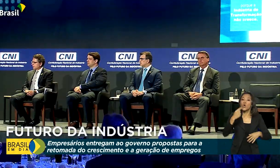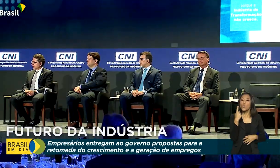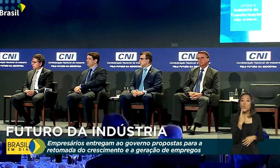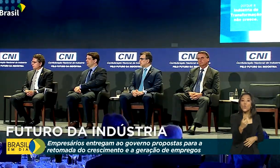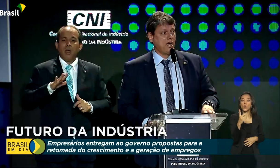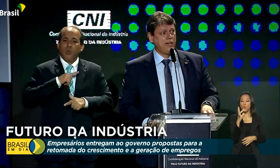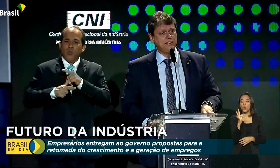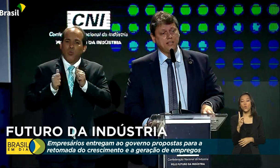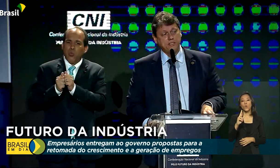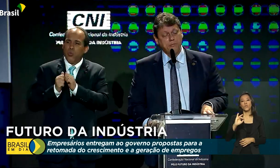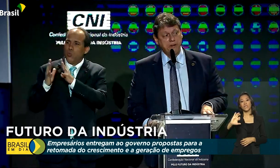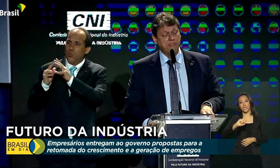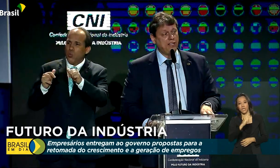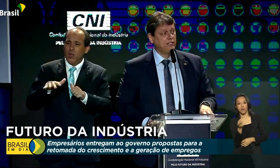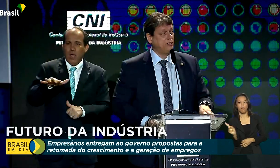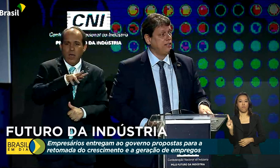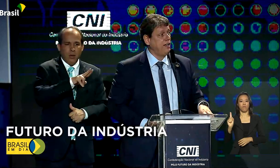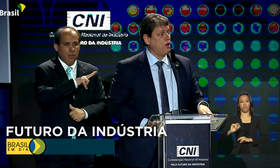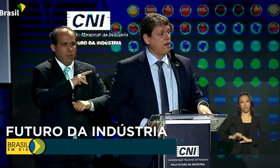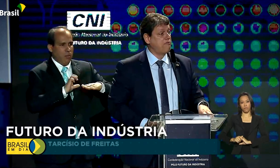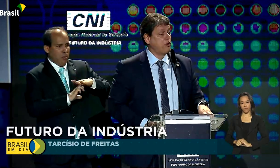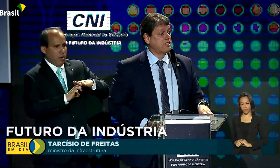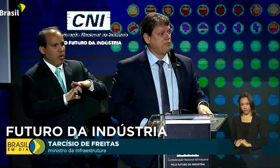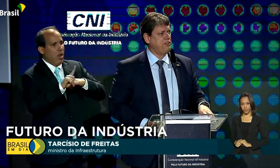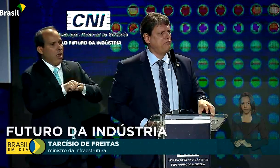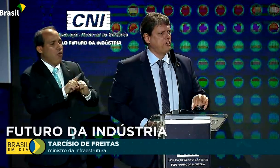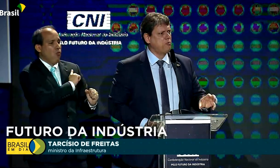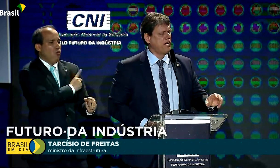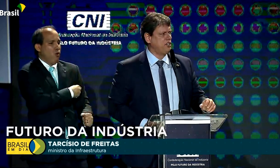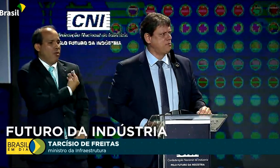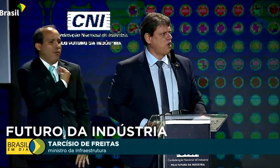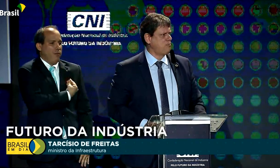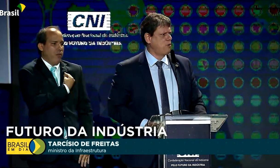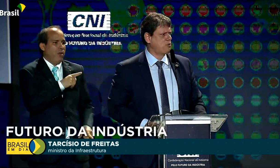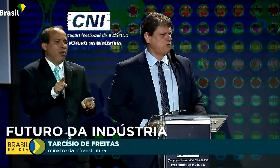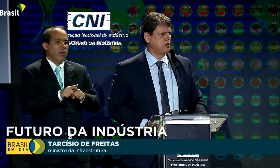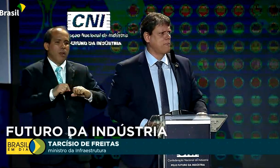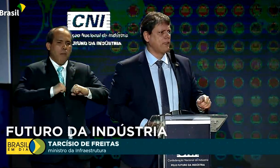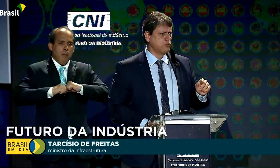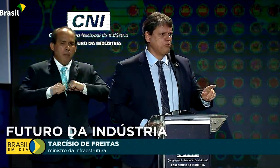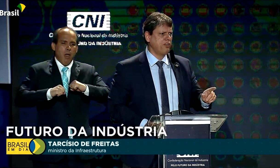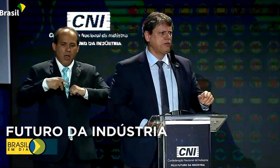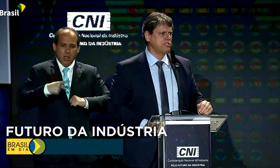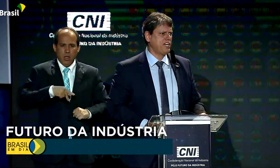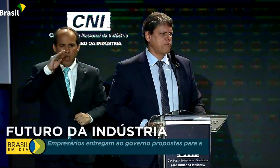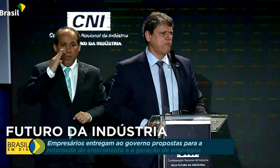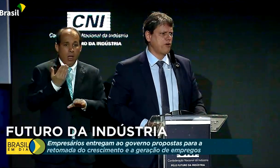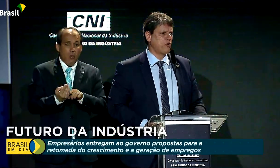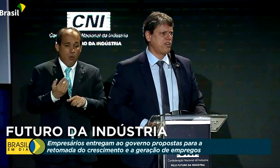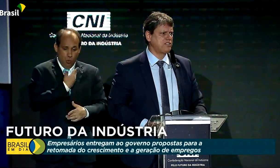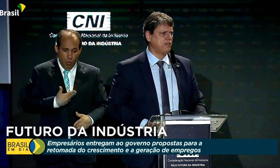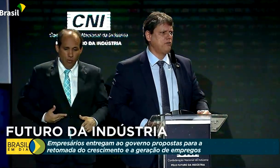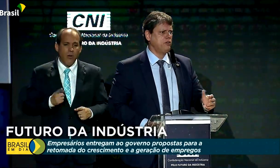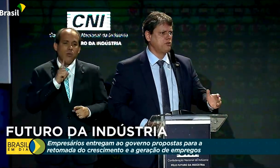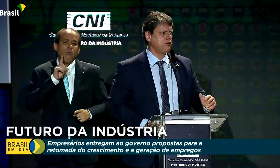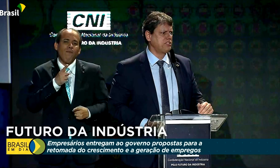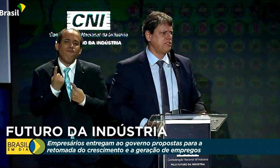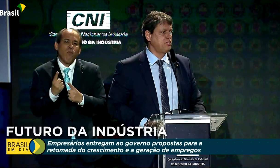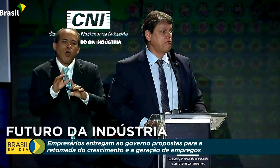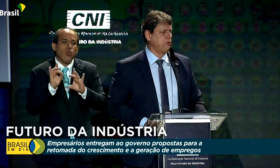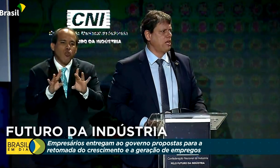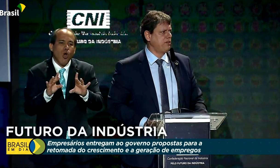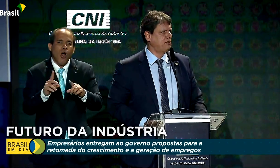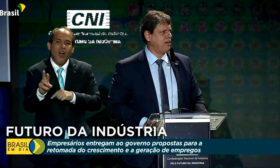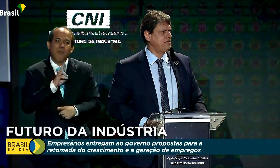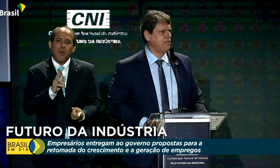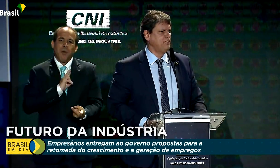contratados. A iniciativa privada é uma força viva e uma grande mola propulsora. Os governos agem por provocação e os